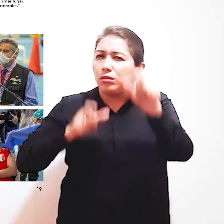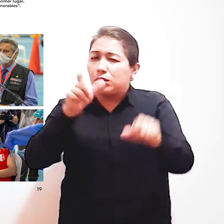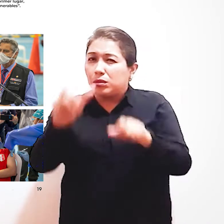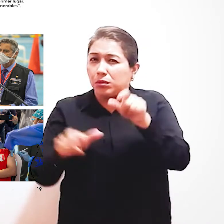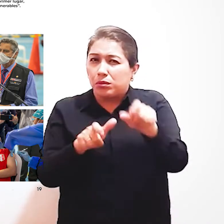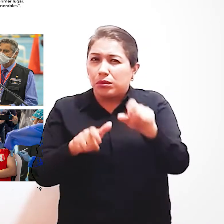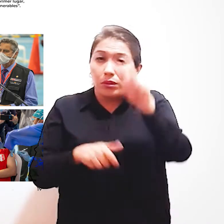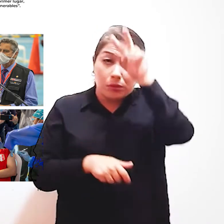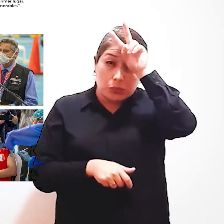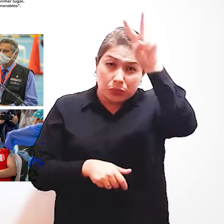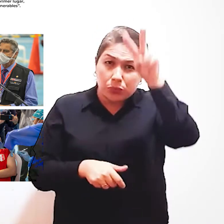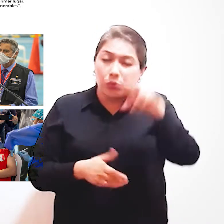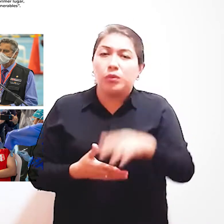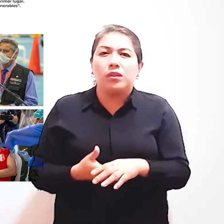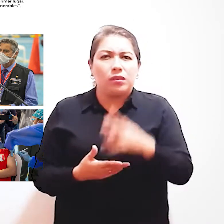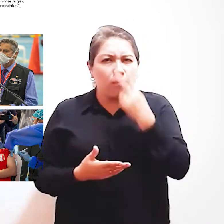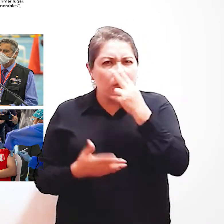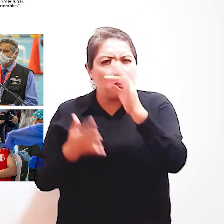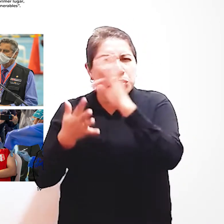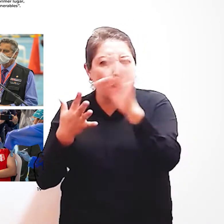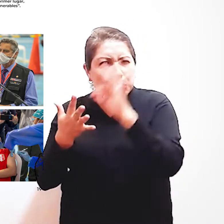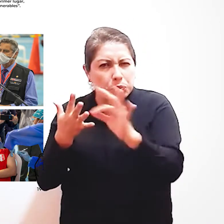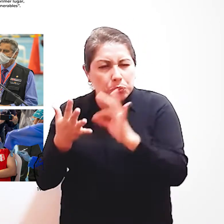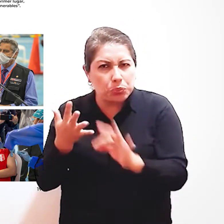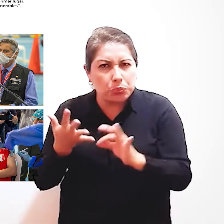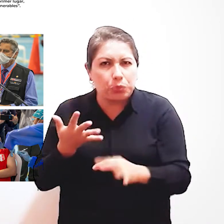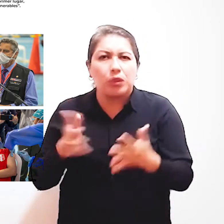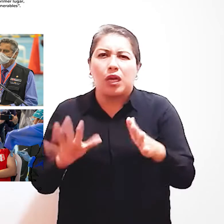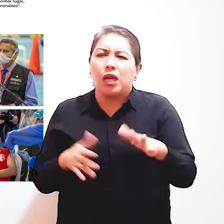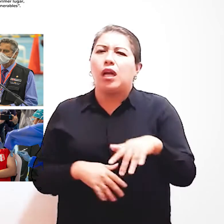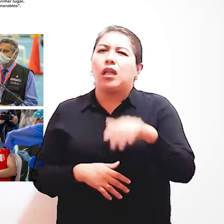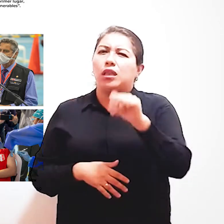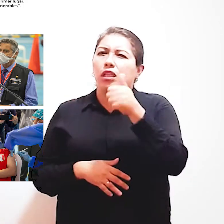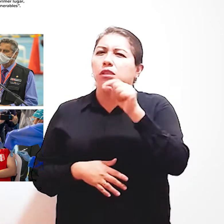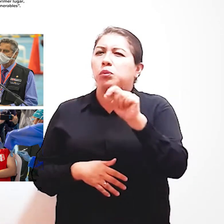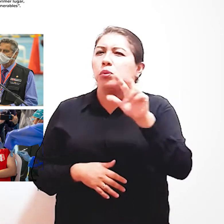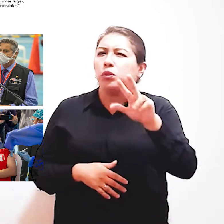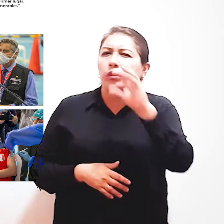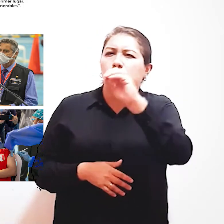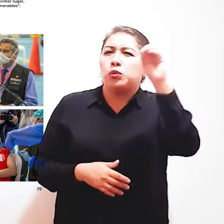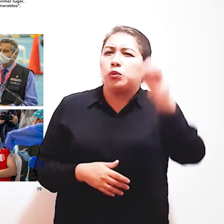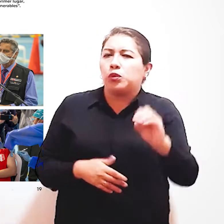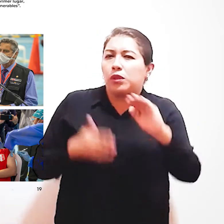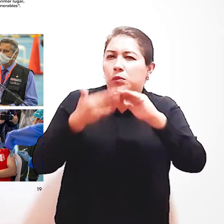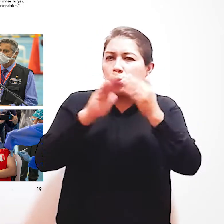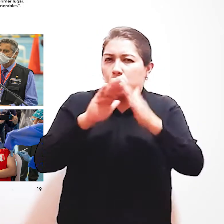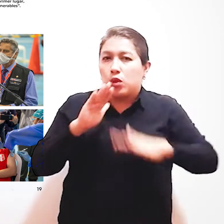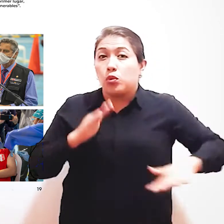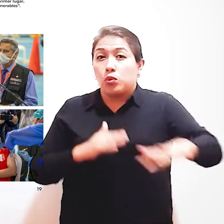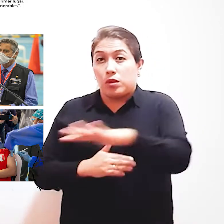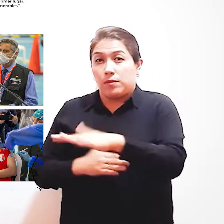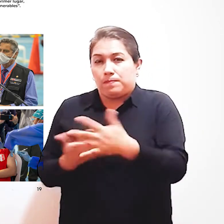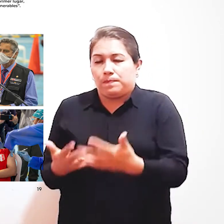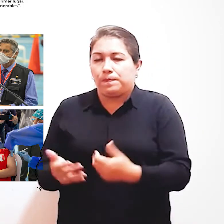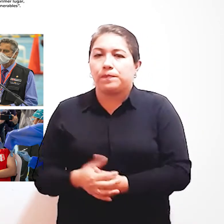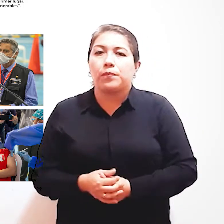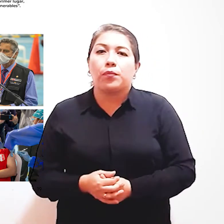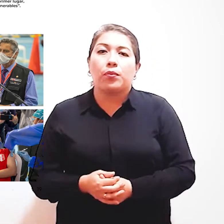.612 Cifra que representa El 10.3% De la población total